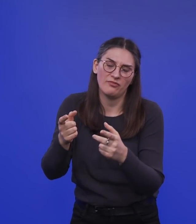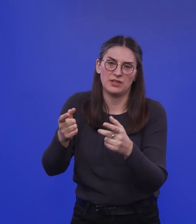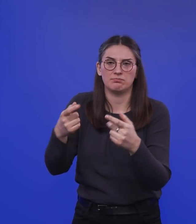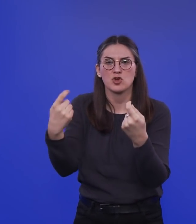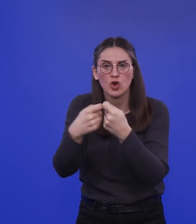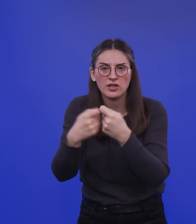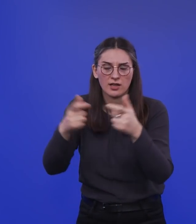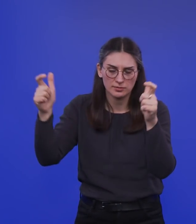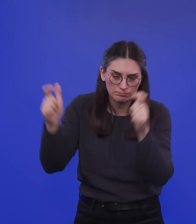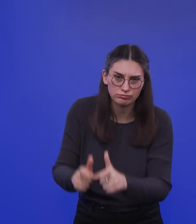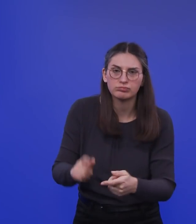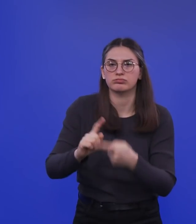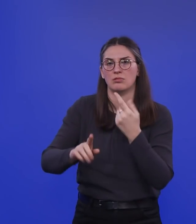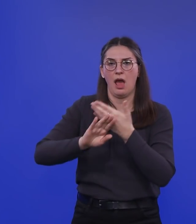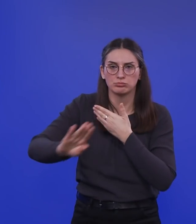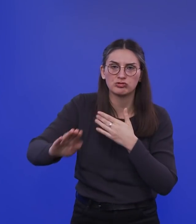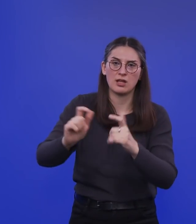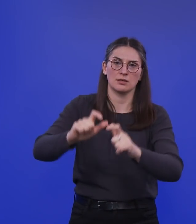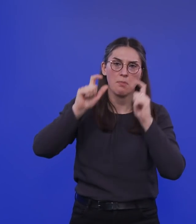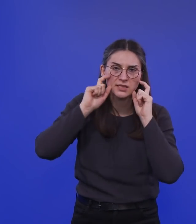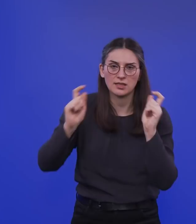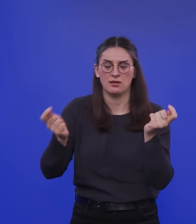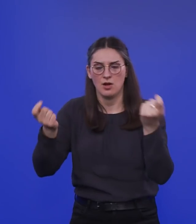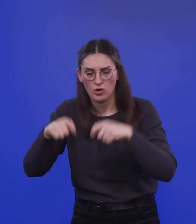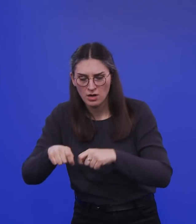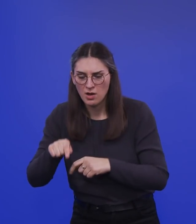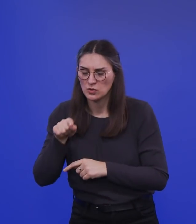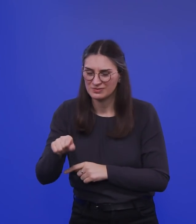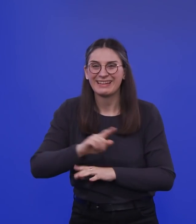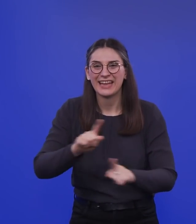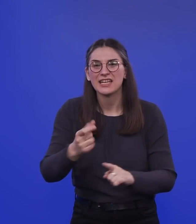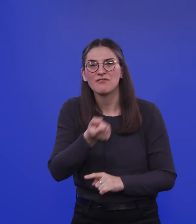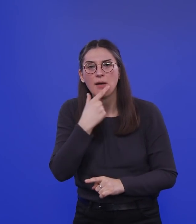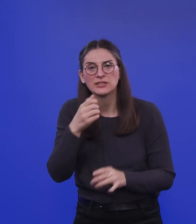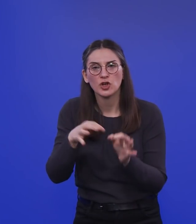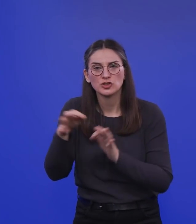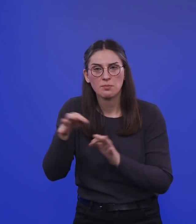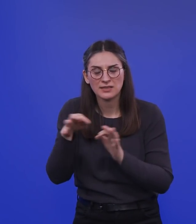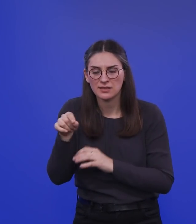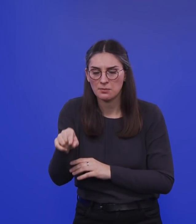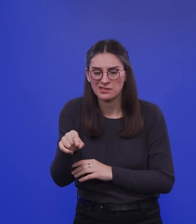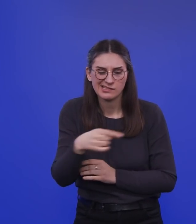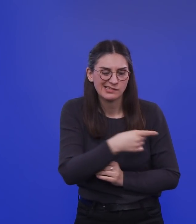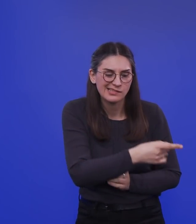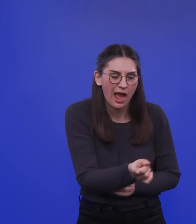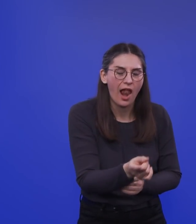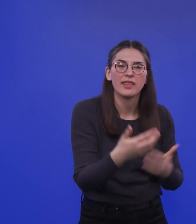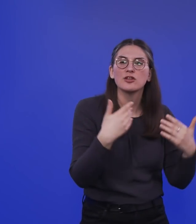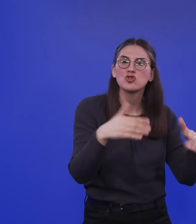Kontaktinterventionen und so weiter, dass wir nicht alle diese Personen durchinfiziert haben müssen für einen Herdenschutz.